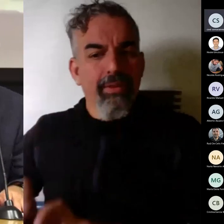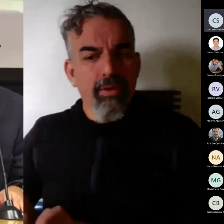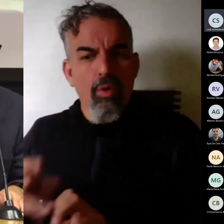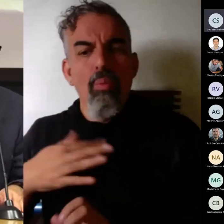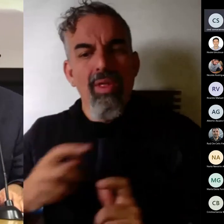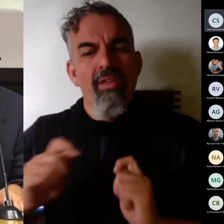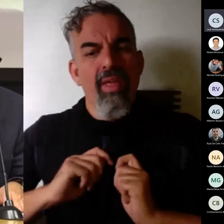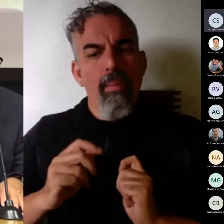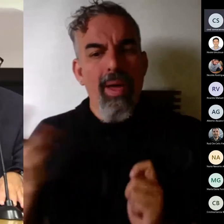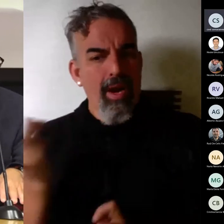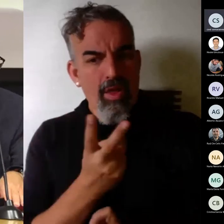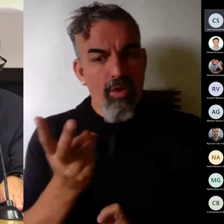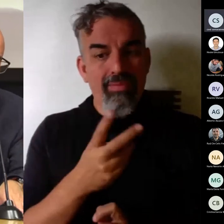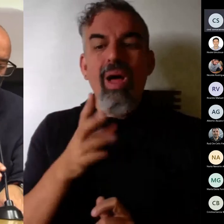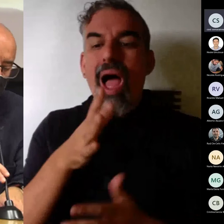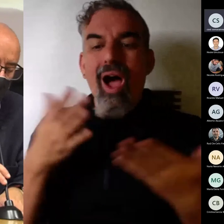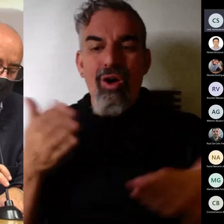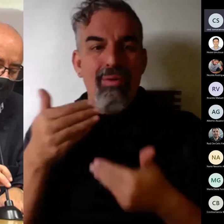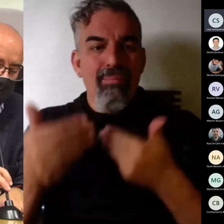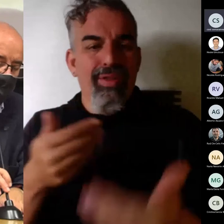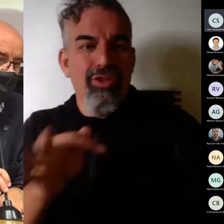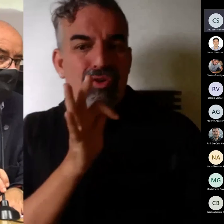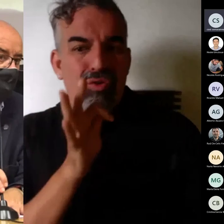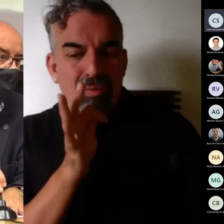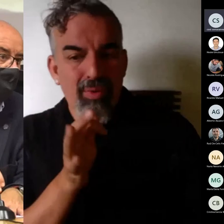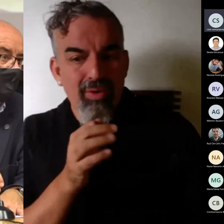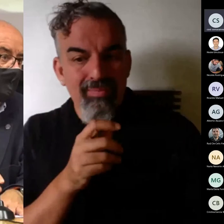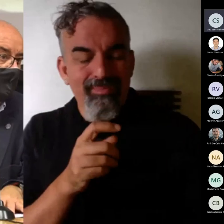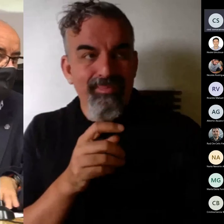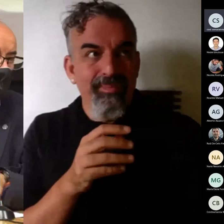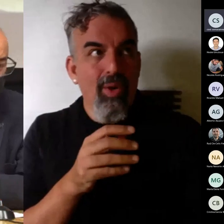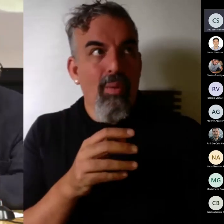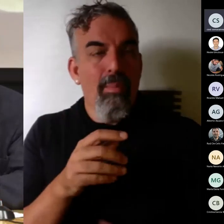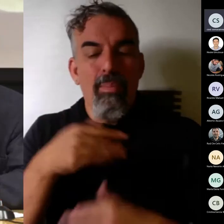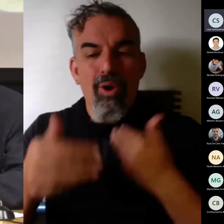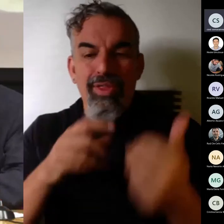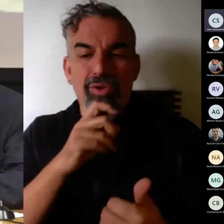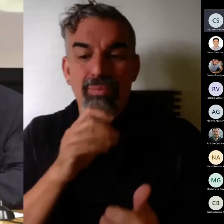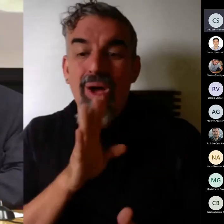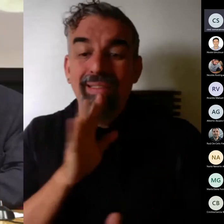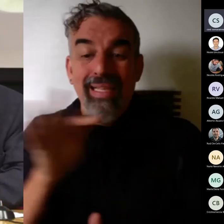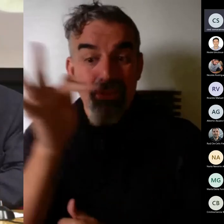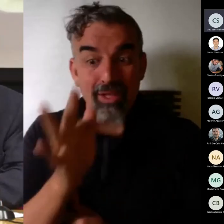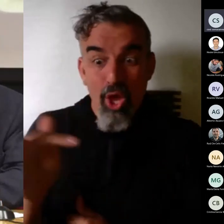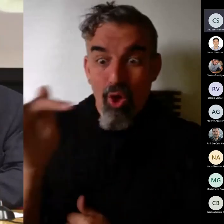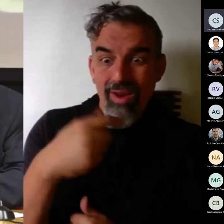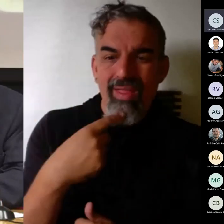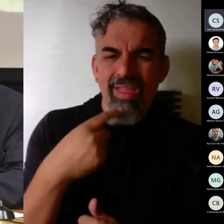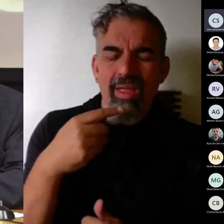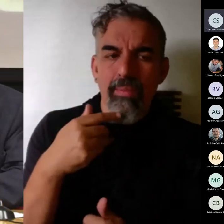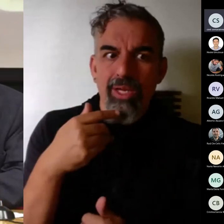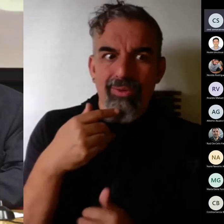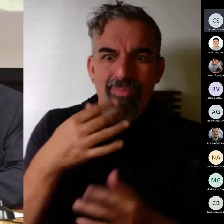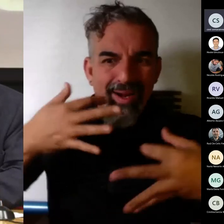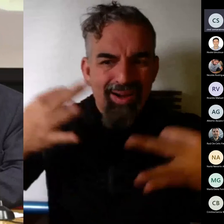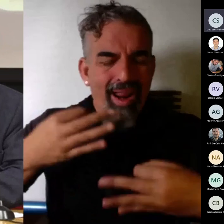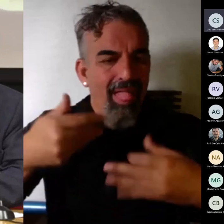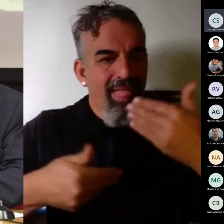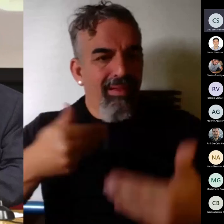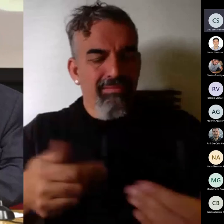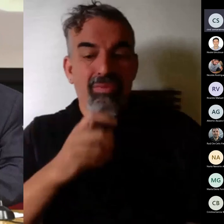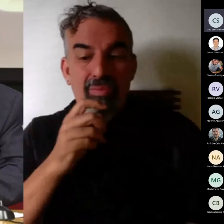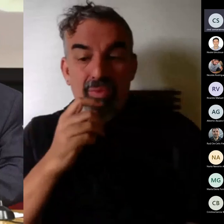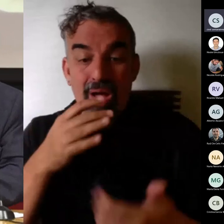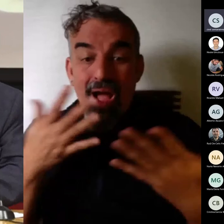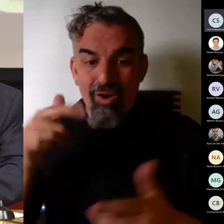cómo hacer todo lo que teóricamente estamos diciendo bueno afortunadamente afortunadamente los problemas que nosotros